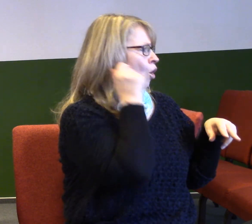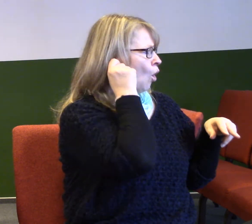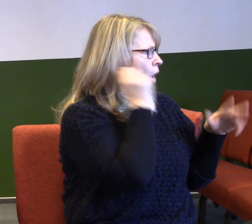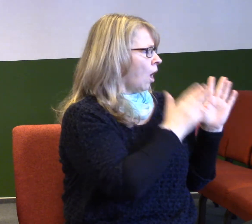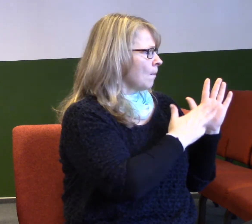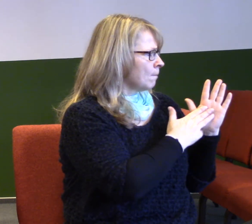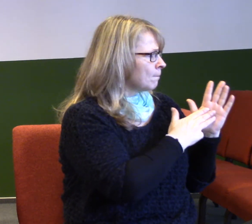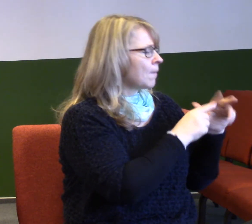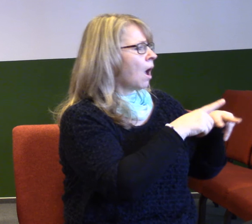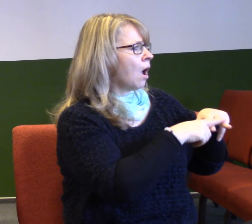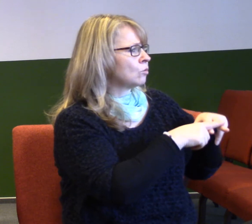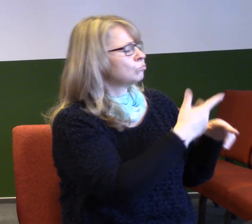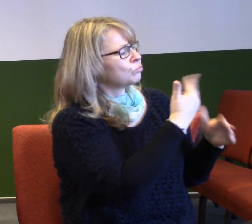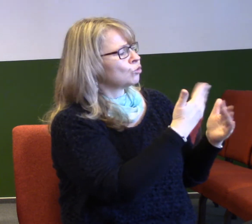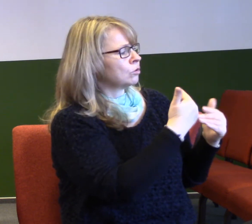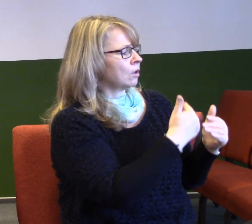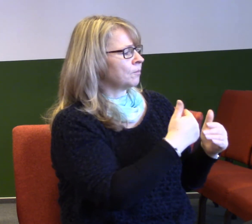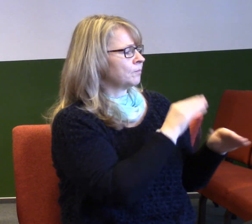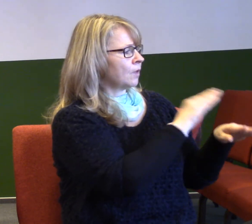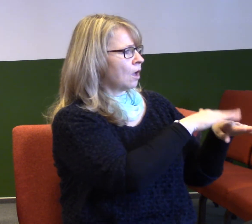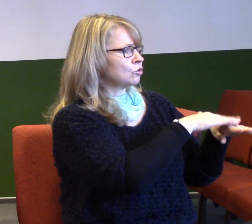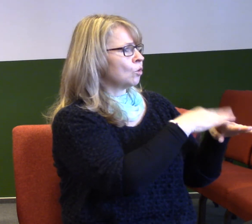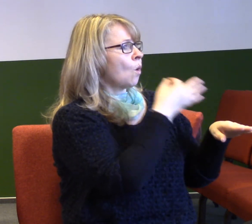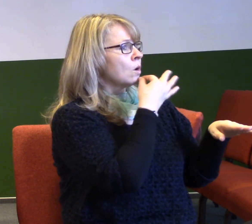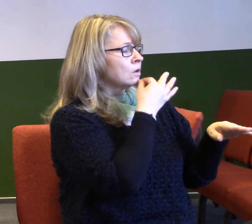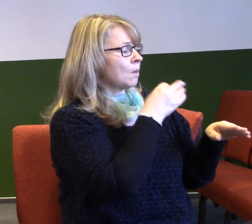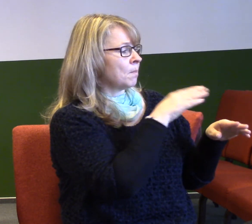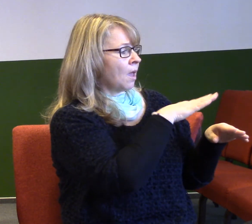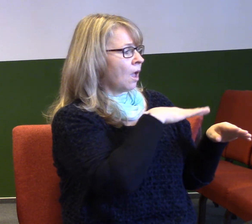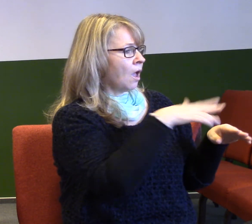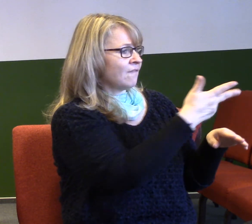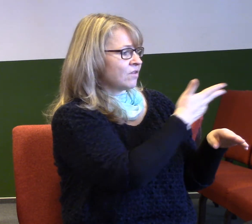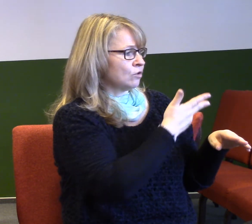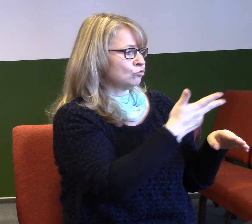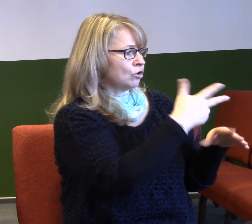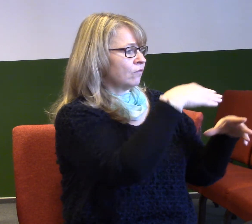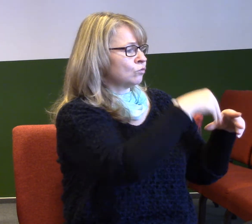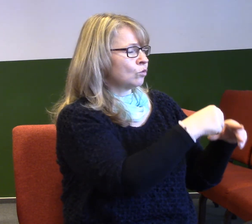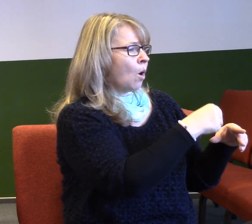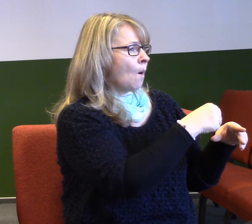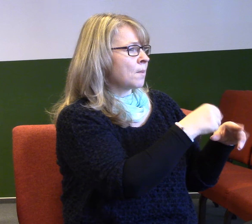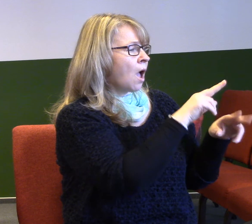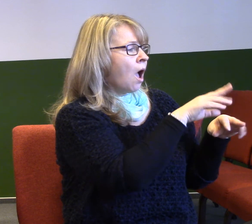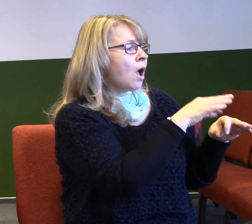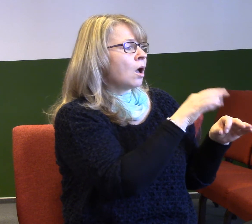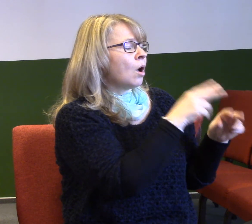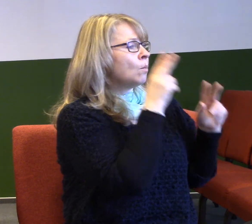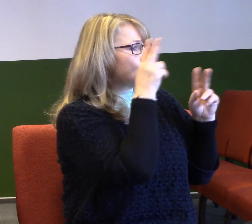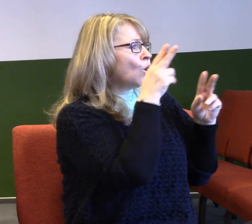moje slova. Kdyby byl mezi vámi prorok hospodinův, dám se mu poznat vyvidění. Budu s ním mluvit třeba ve